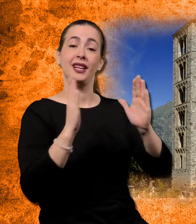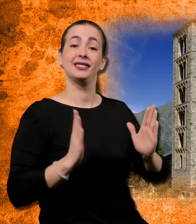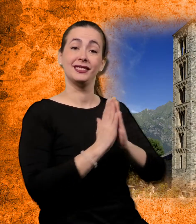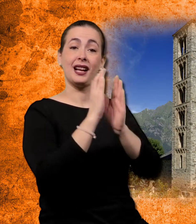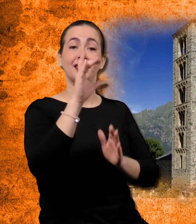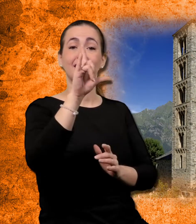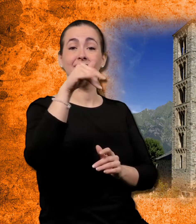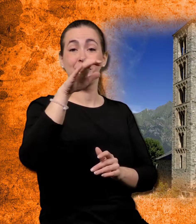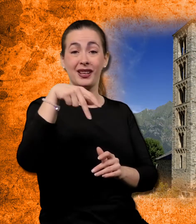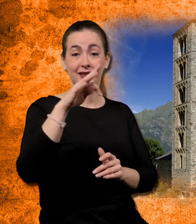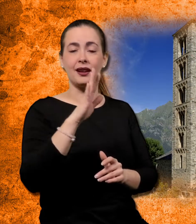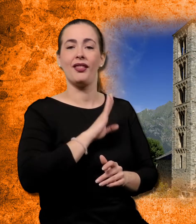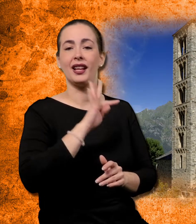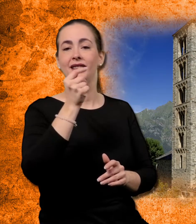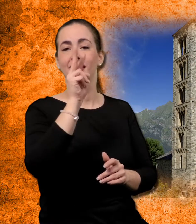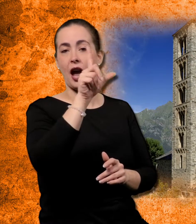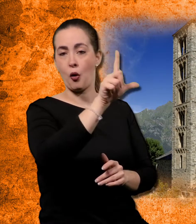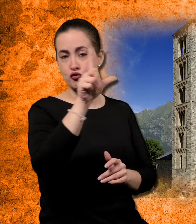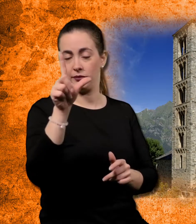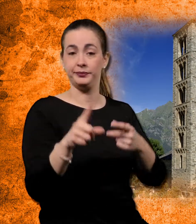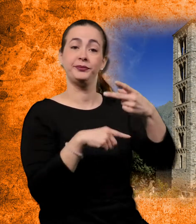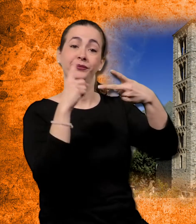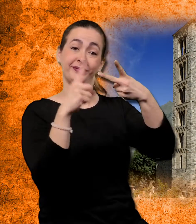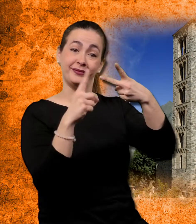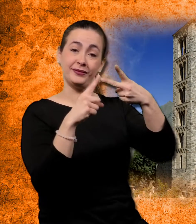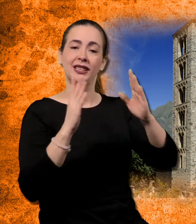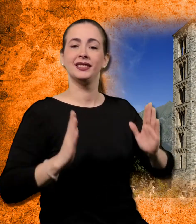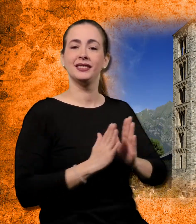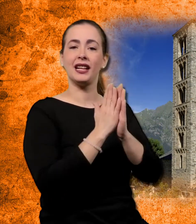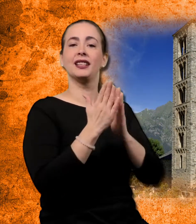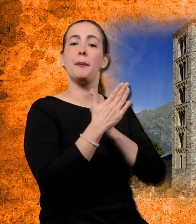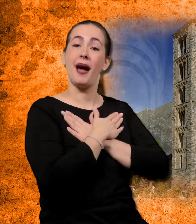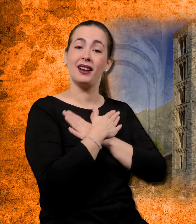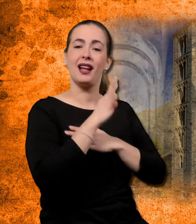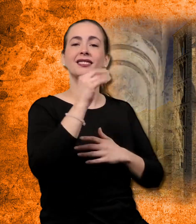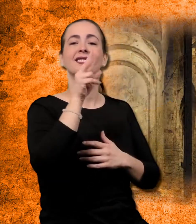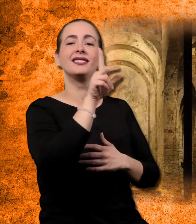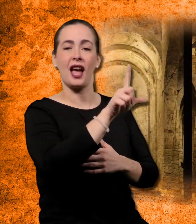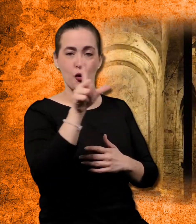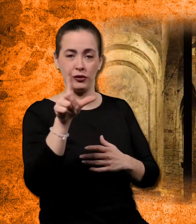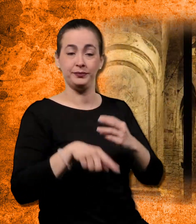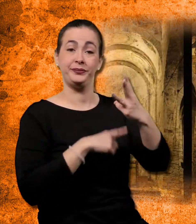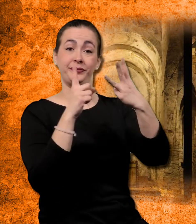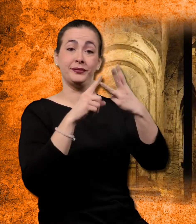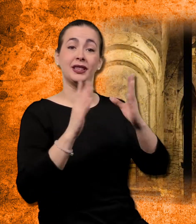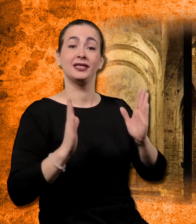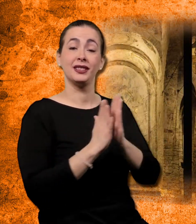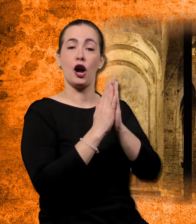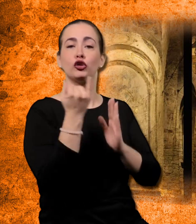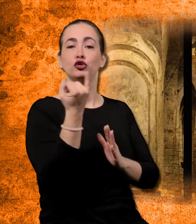Taull, Sant Joan de Boí, Santa Eulàlia d'Ari i la Vall, Sant Feliu de Barruera, la Nativitat i Sant Quirc de Durro,